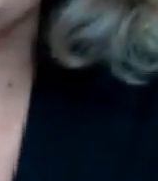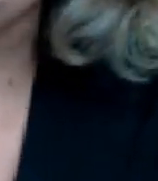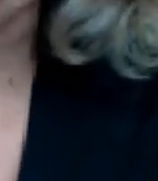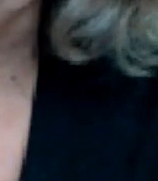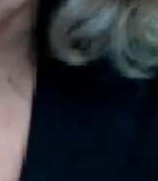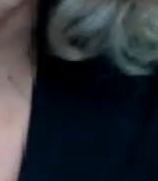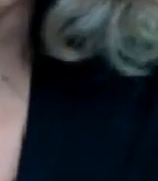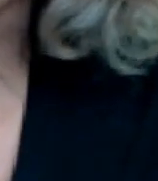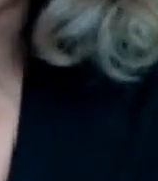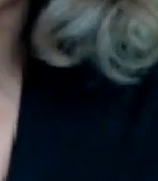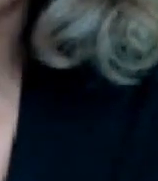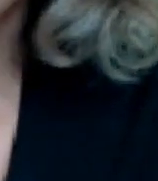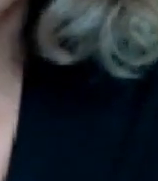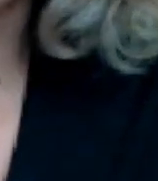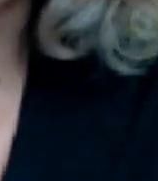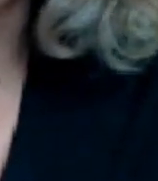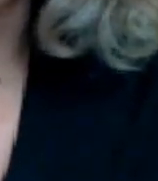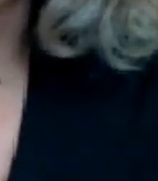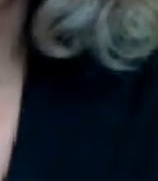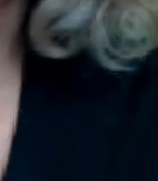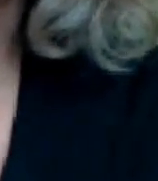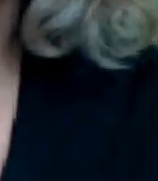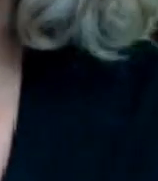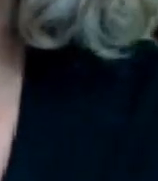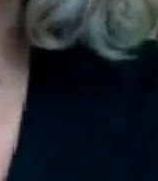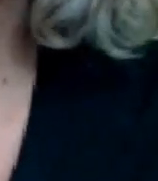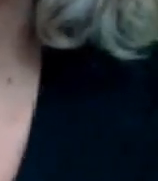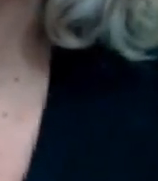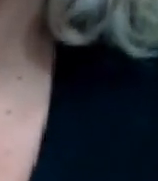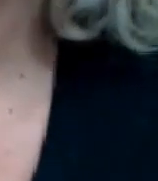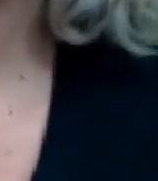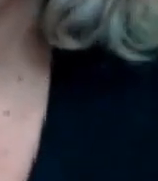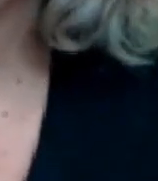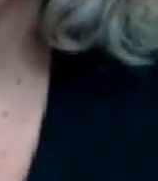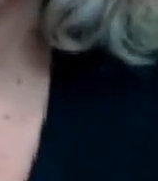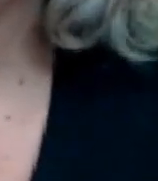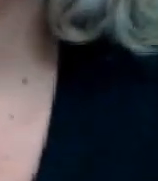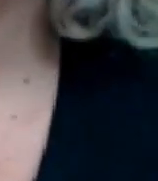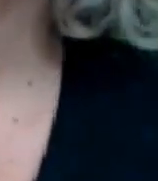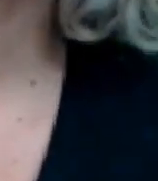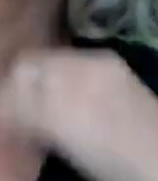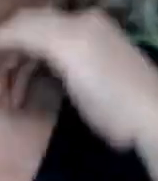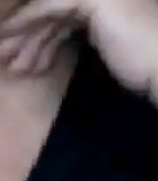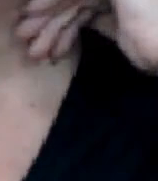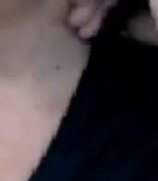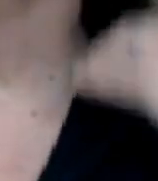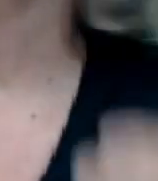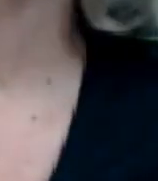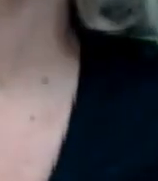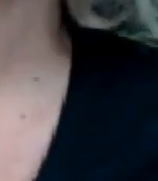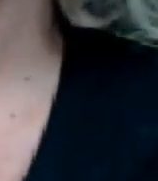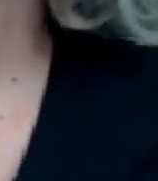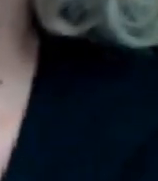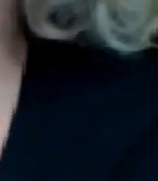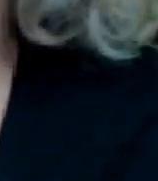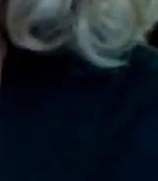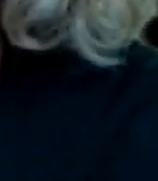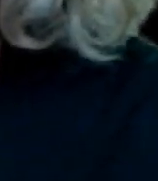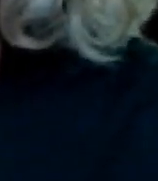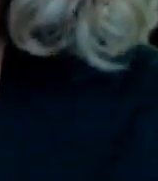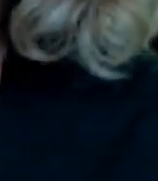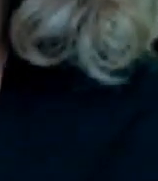yo creo lo que pasa es que en otros sexenios los presidentes los pseudo